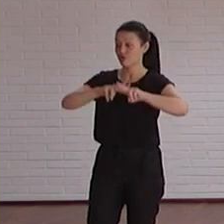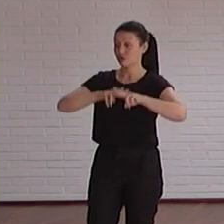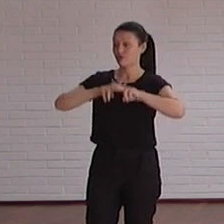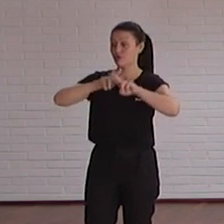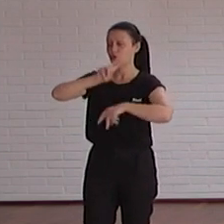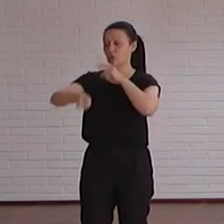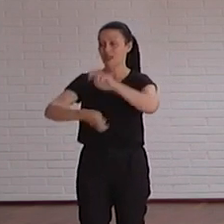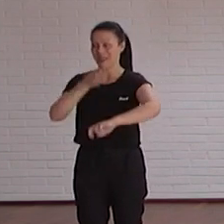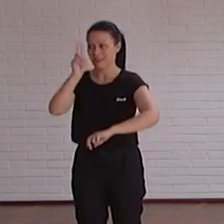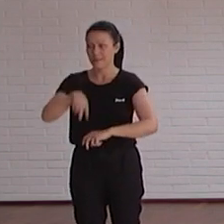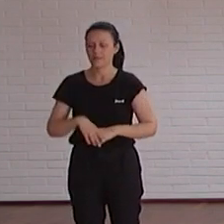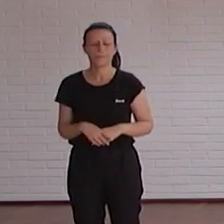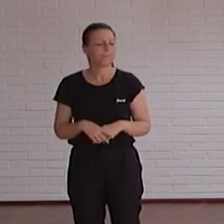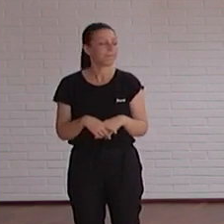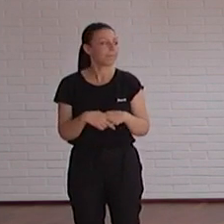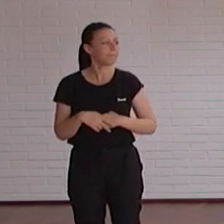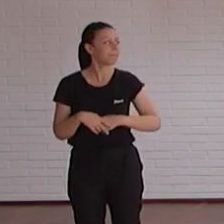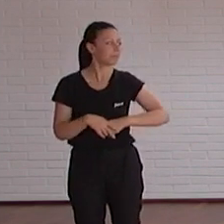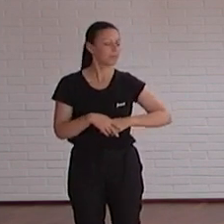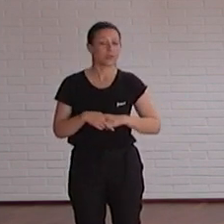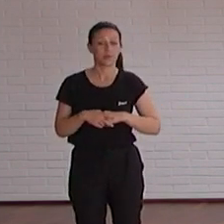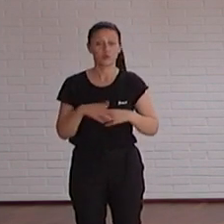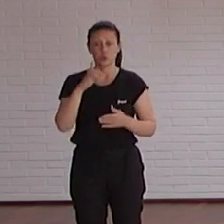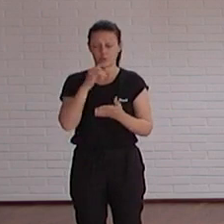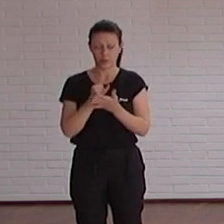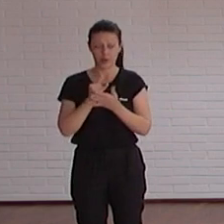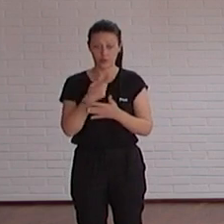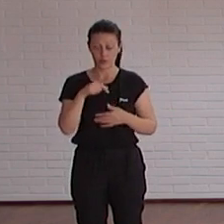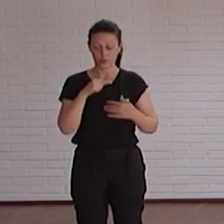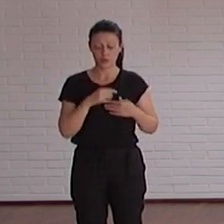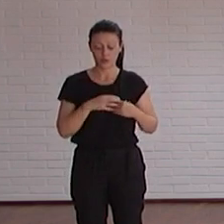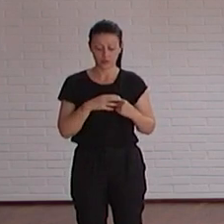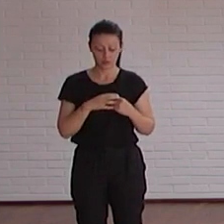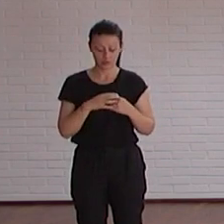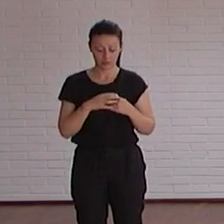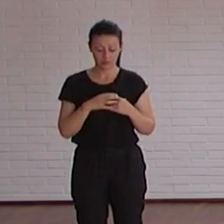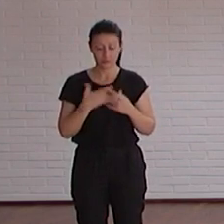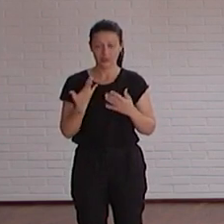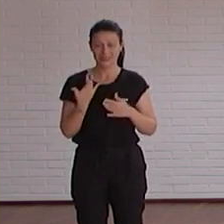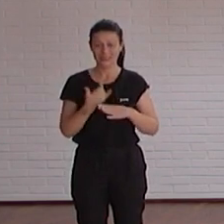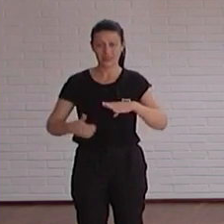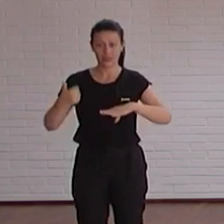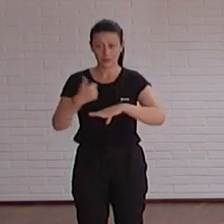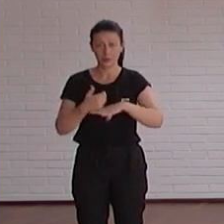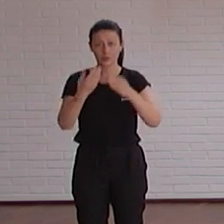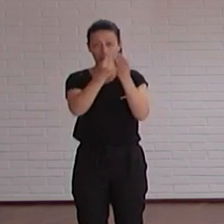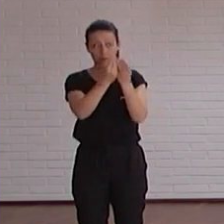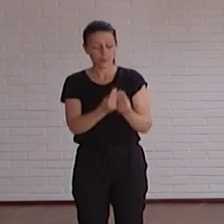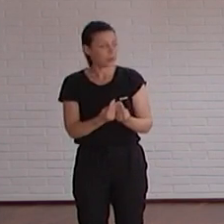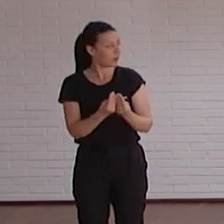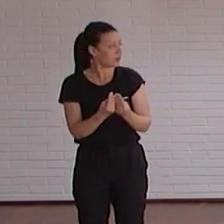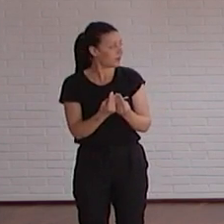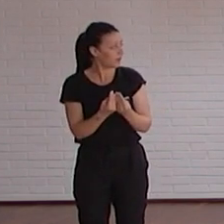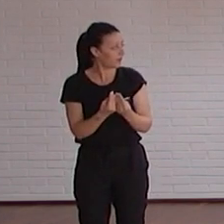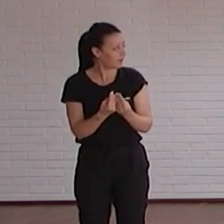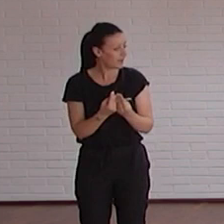corrige entonces hicimos una prueba justo con el vicerrectorado nuestro cogimos el vicerrectorado voy a poner los datos y va a quedar un poco mal